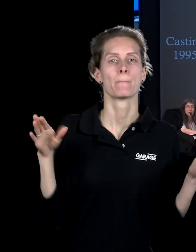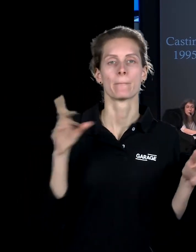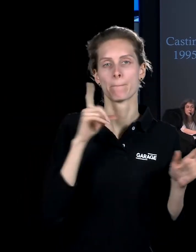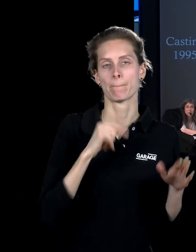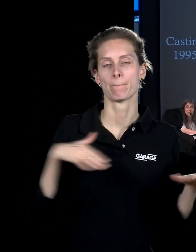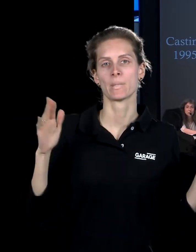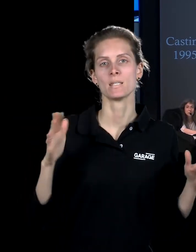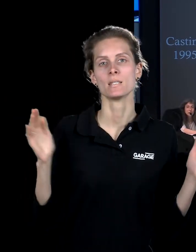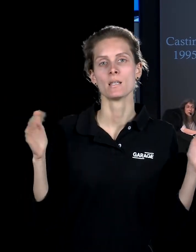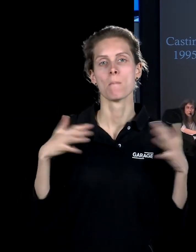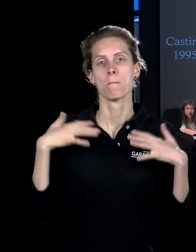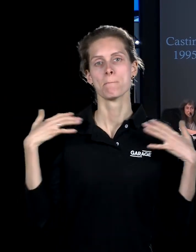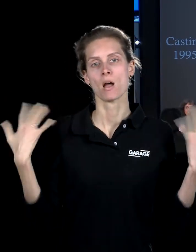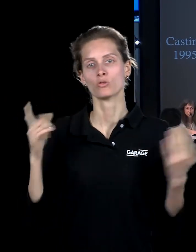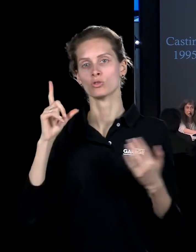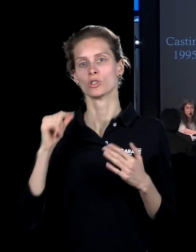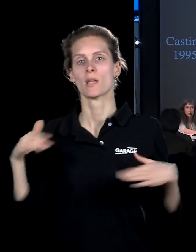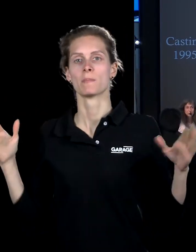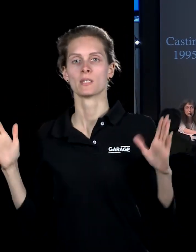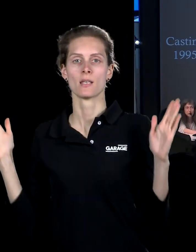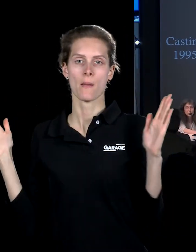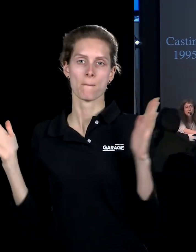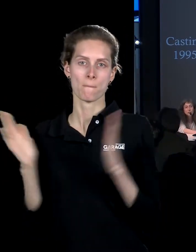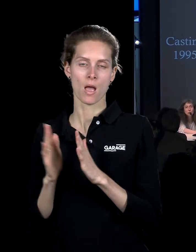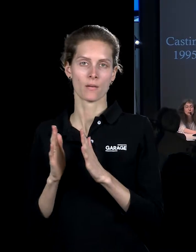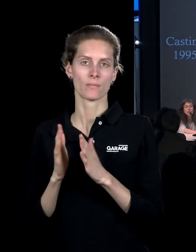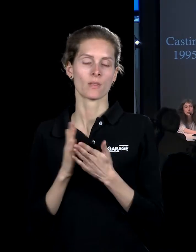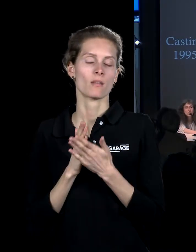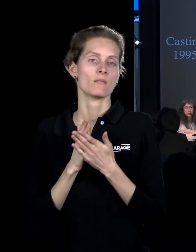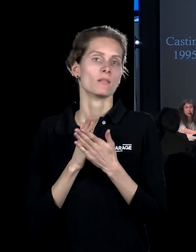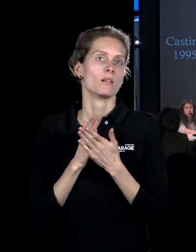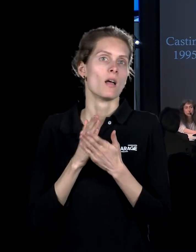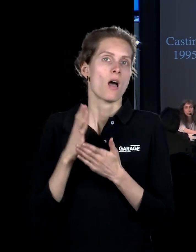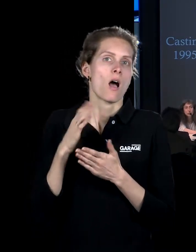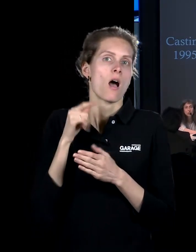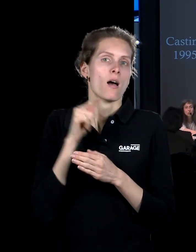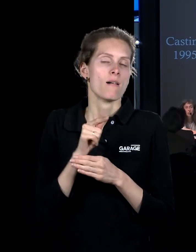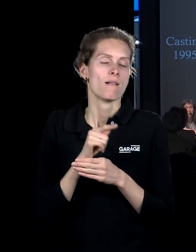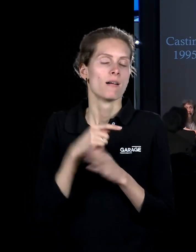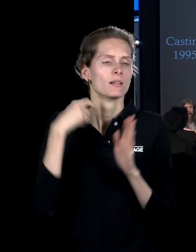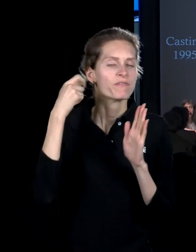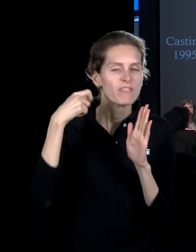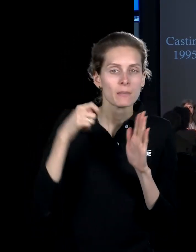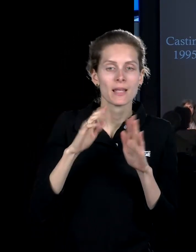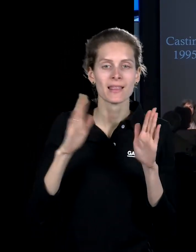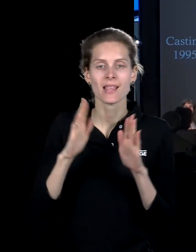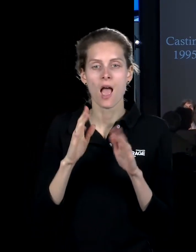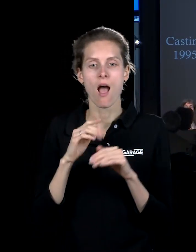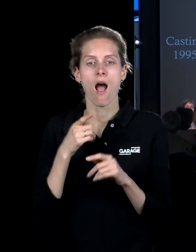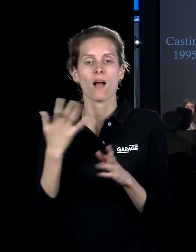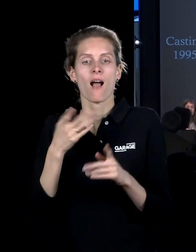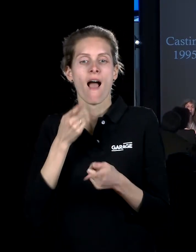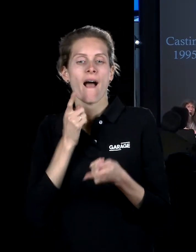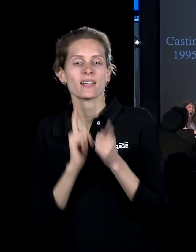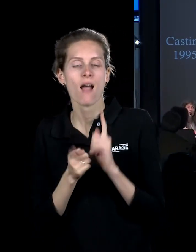ремейк, который снимался не с целью сделать такой же фильм, а с целью исследовать, что стояло за реальностью этого фильма. Он снимался в тех же местах,